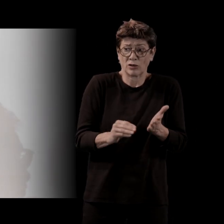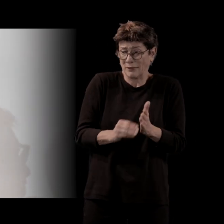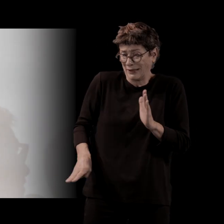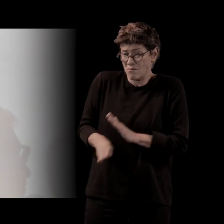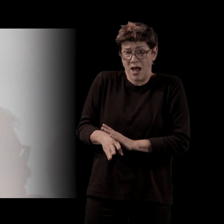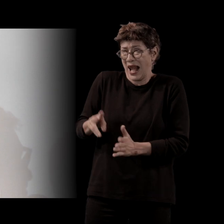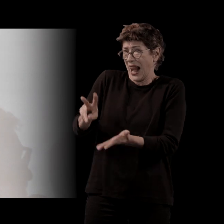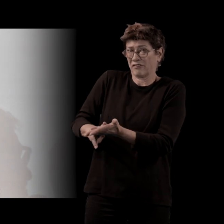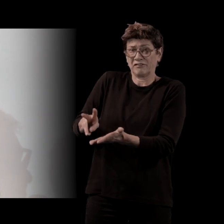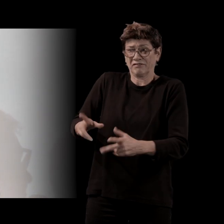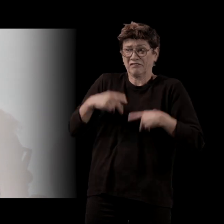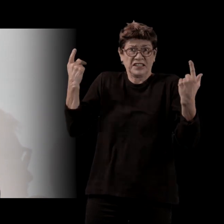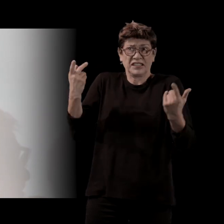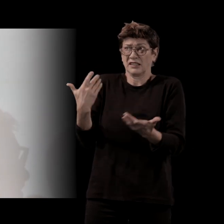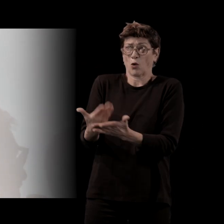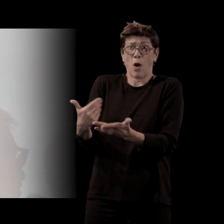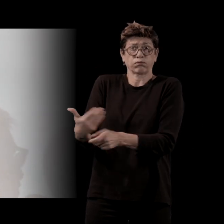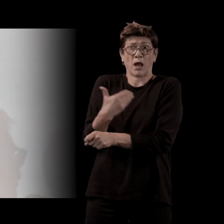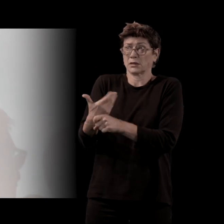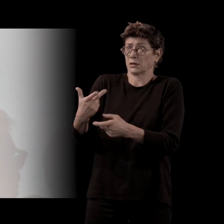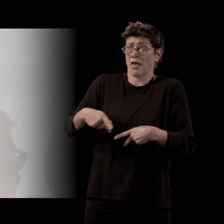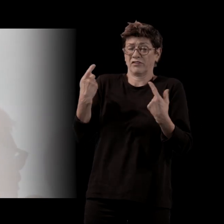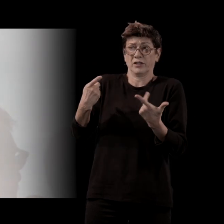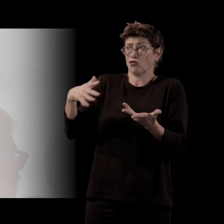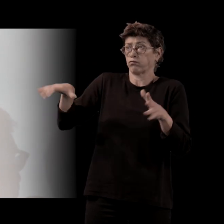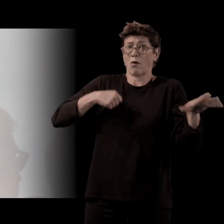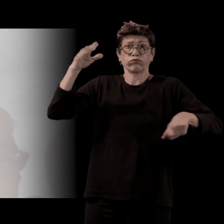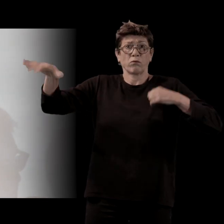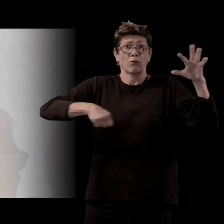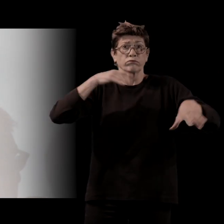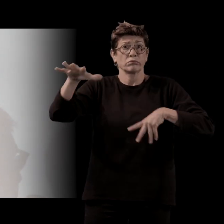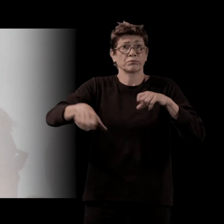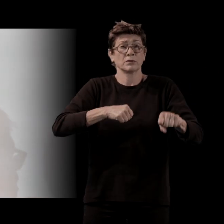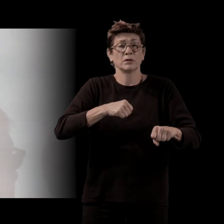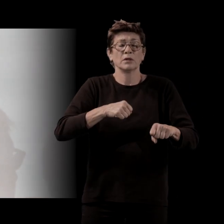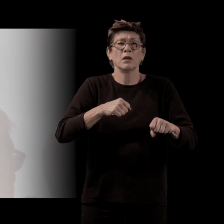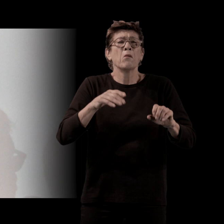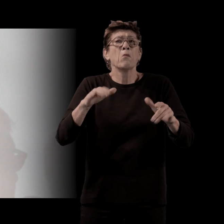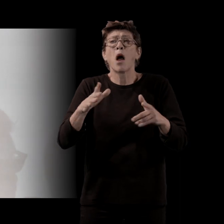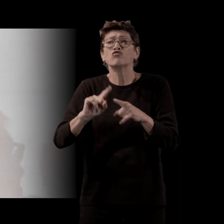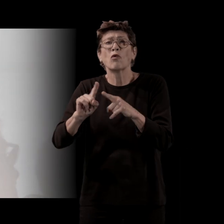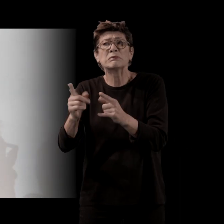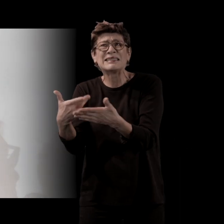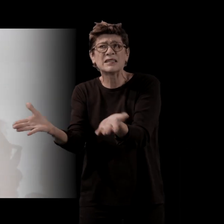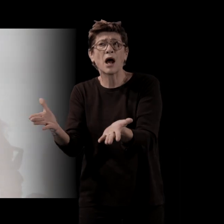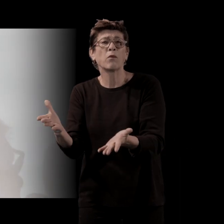de ce qui se passe vraiment et notamment en parlant de ce qui est même sans noblesse et qu'en général, on ne traite pas dans la littérature.